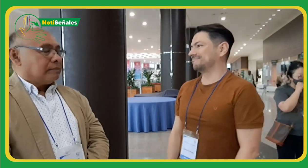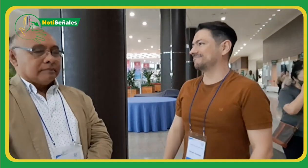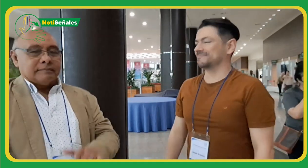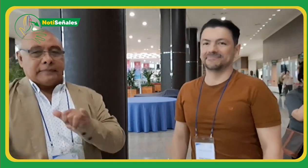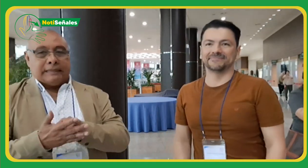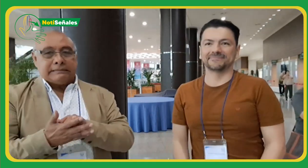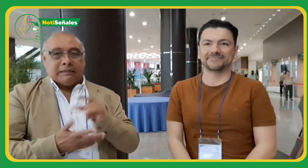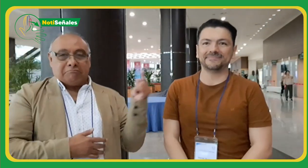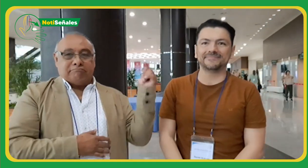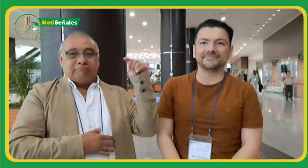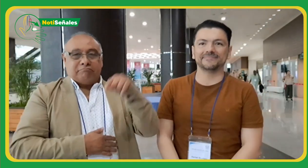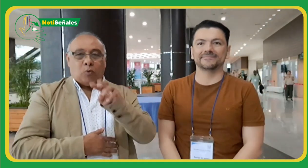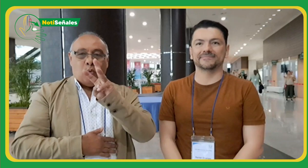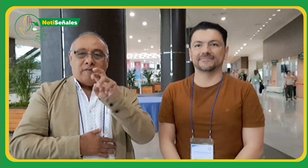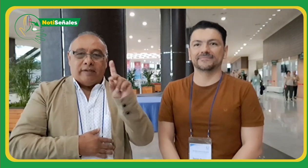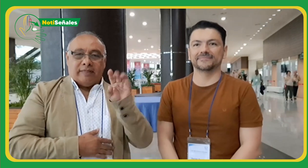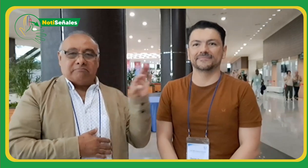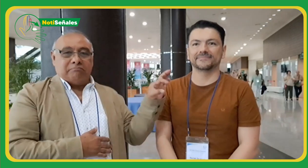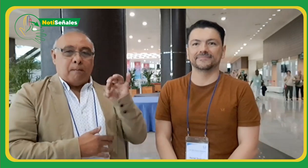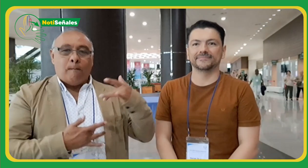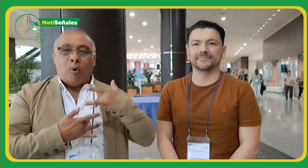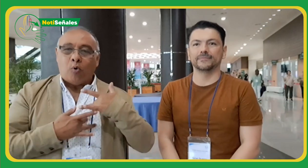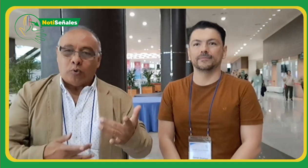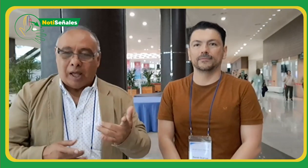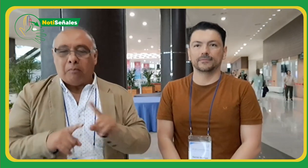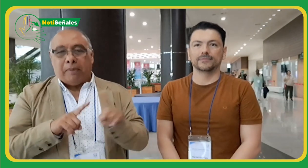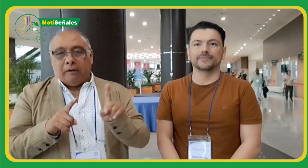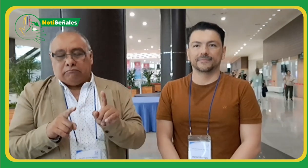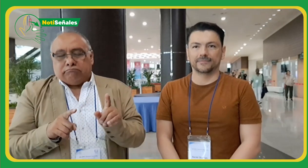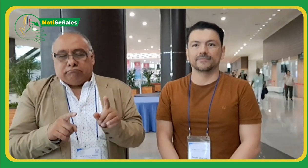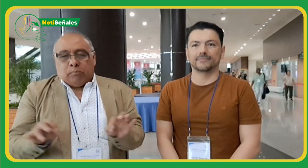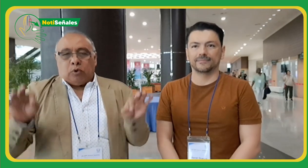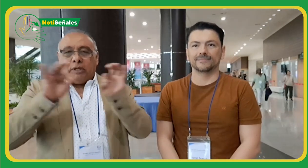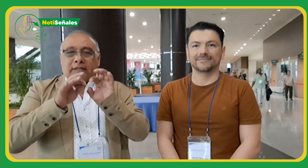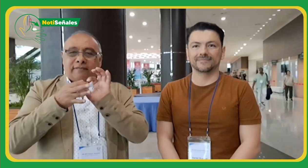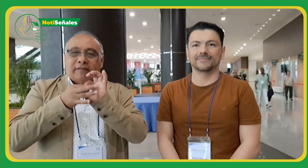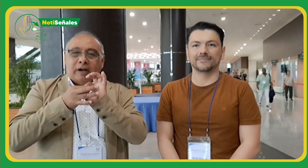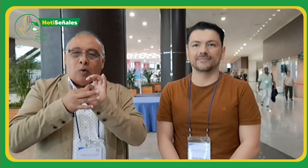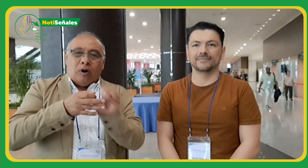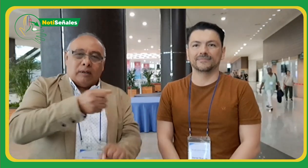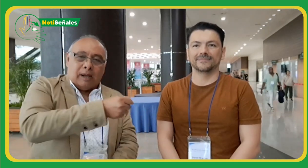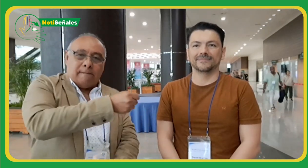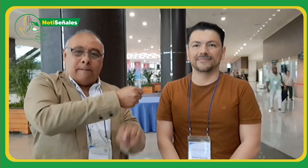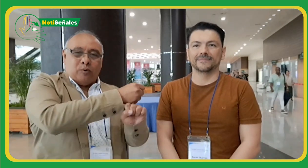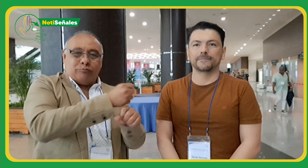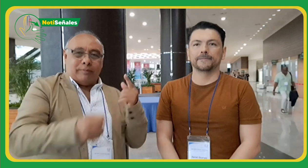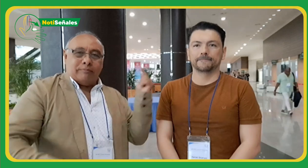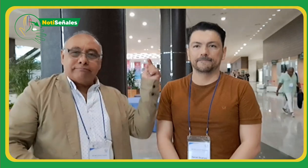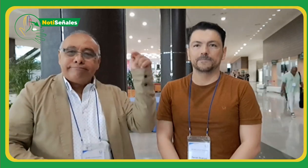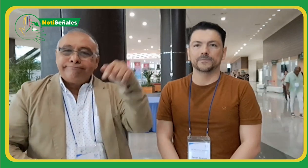mostrarlo. Como ven, Daniel fue seleccionado por la WFD para un voluntariado y claro, FENASCOL apoyó a esa